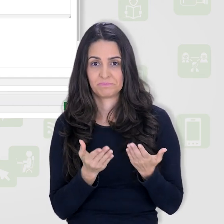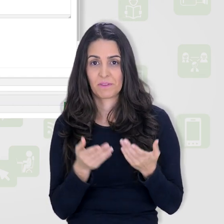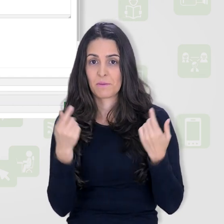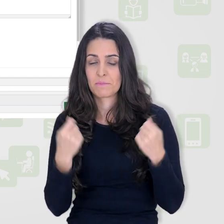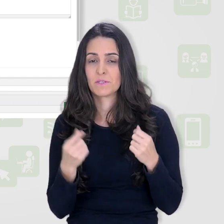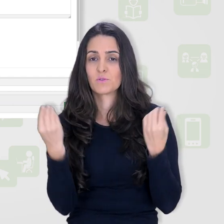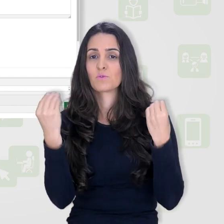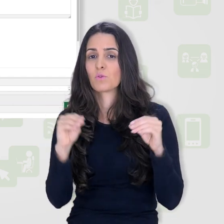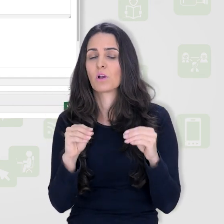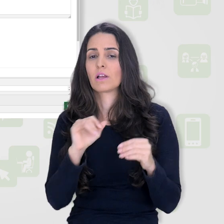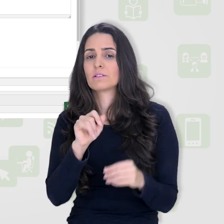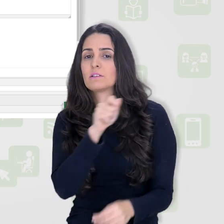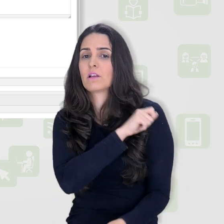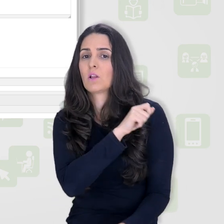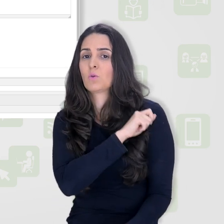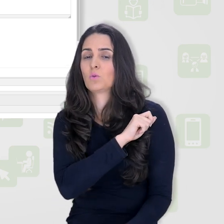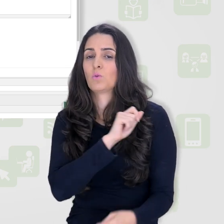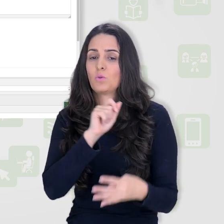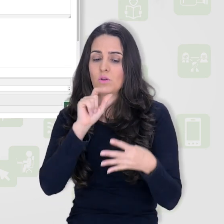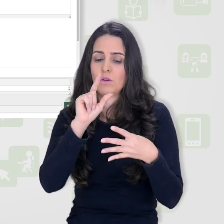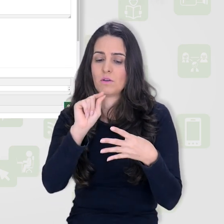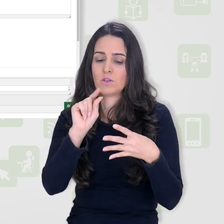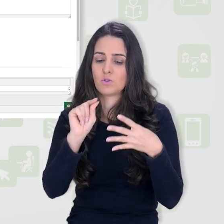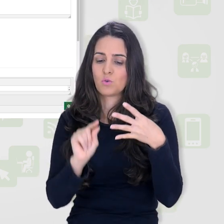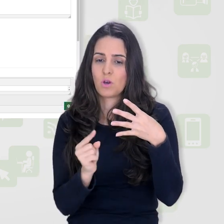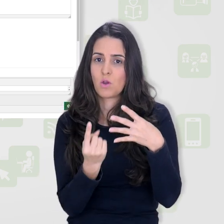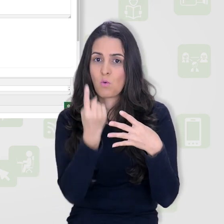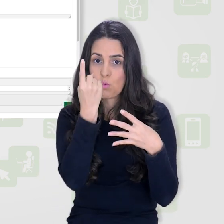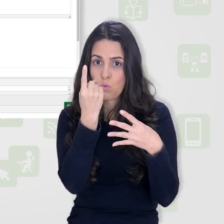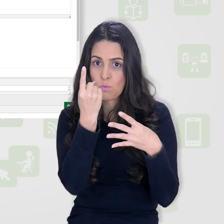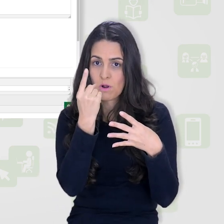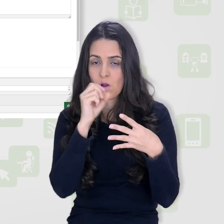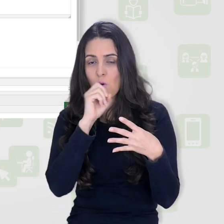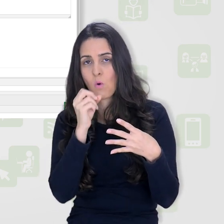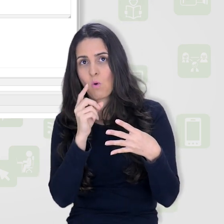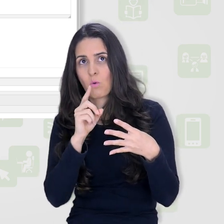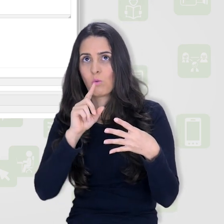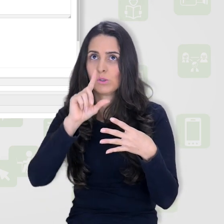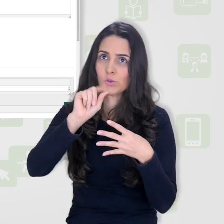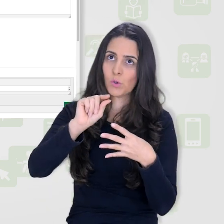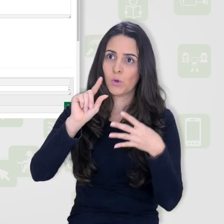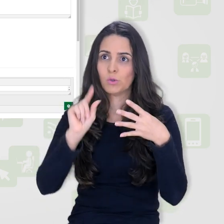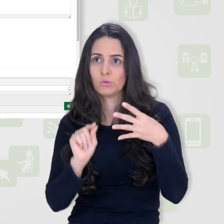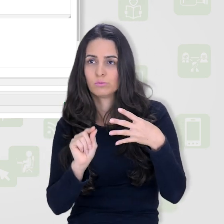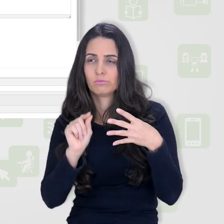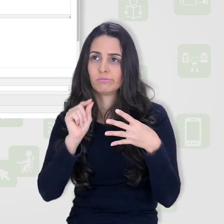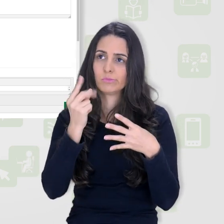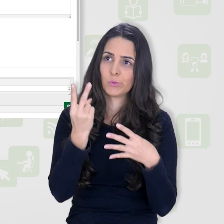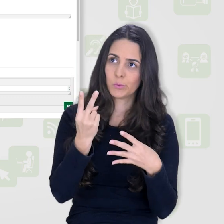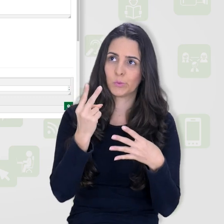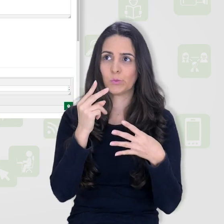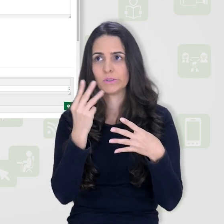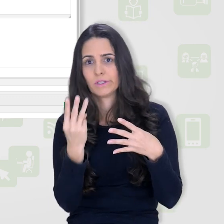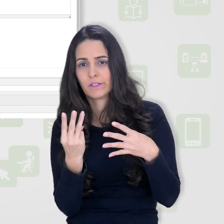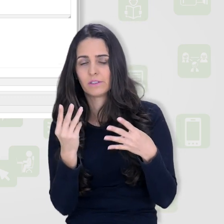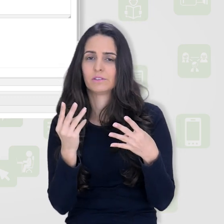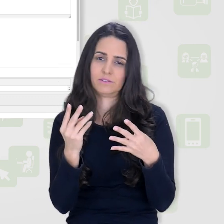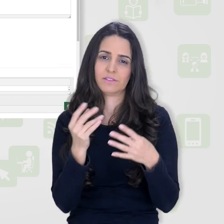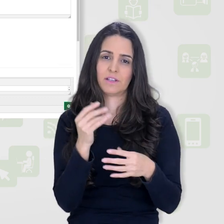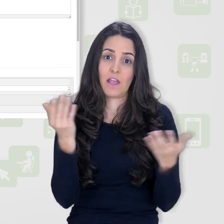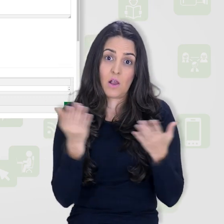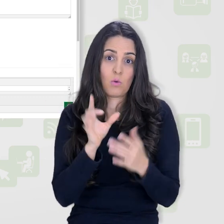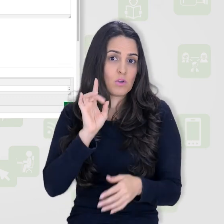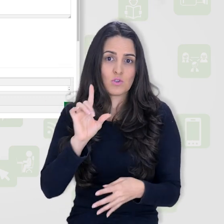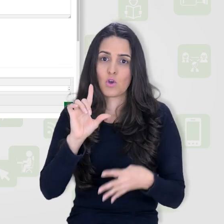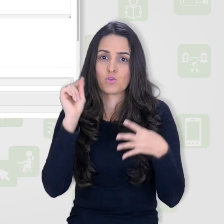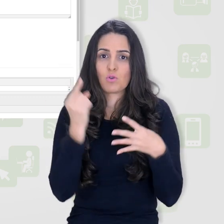se o estudante poderá marcar apenas uma resposta ou múltiplas respostas. No meu caso aqui o exemplo